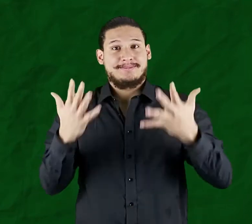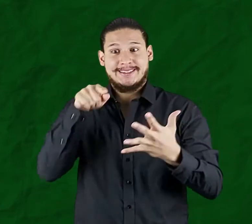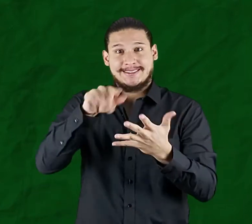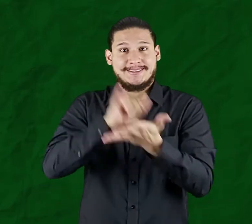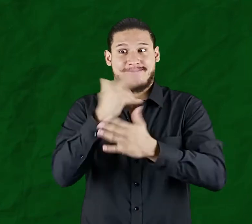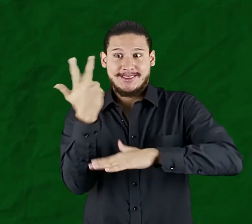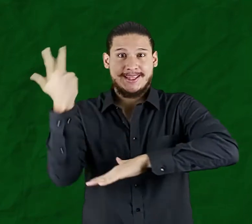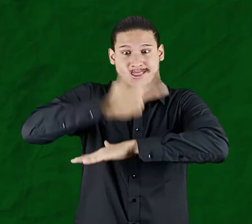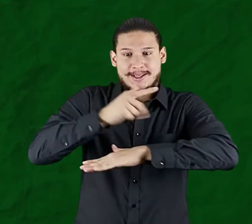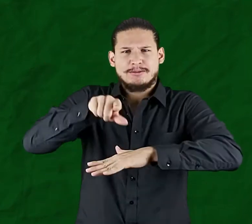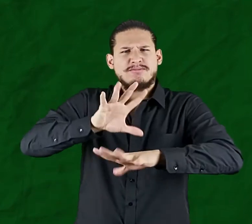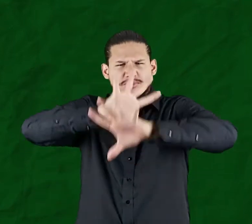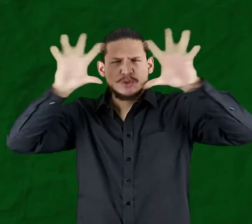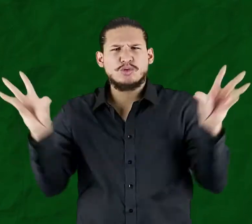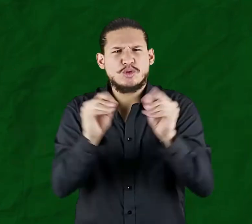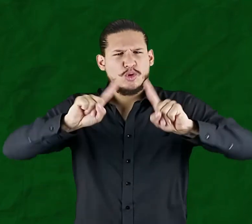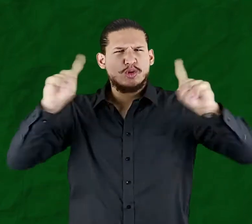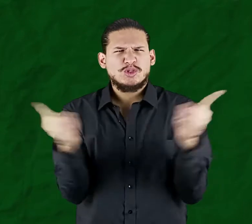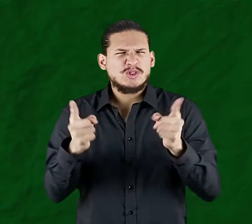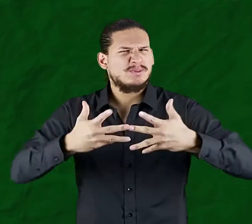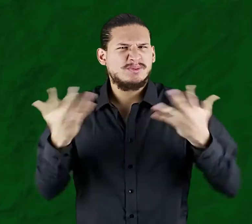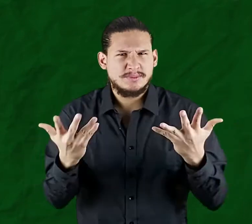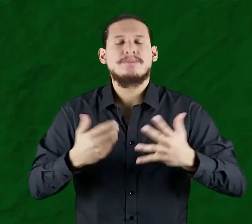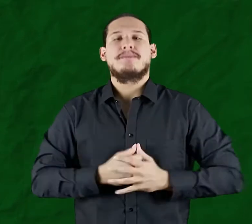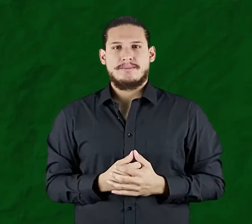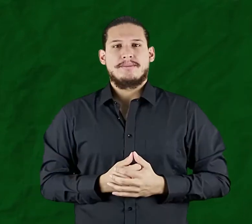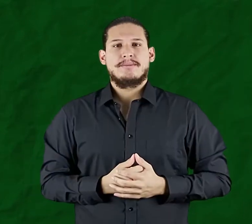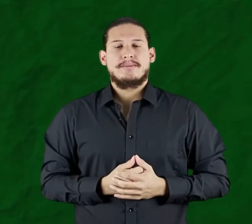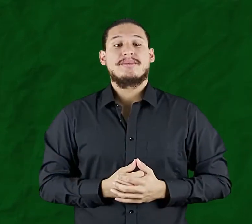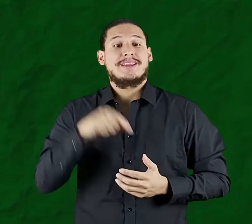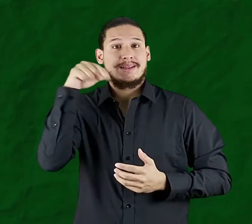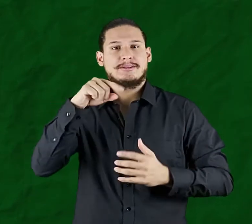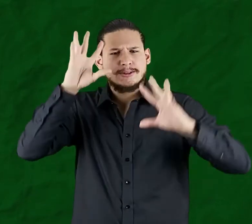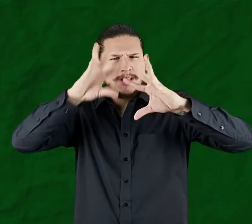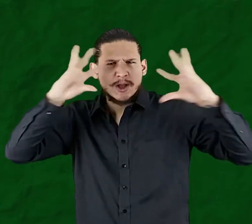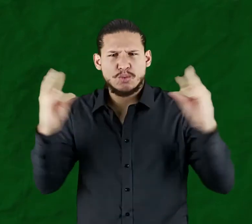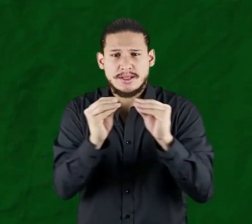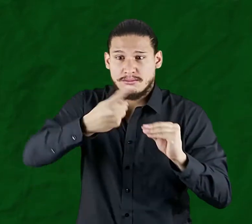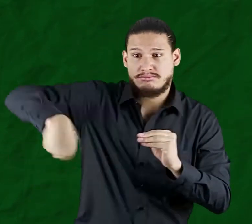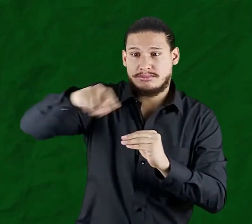Las conclusiones resultantes de estos tres días como acuerdos entre las asociaciones asistentes fueron